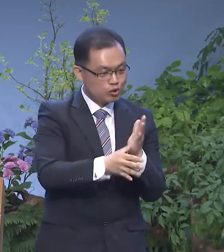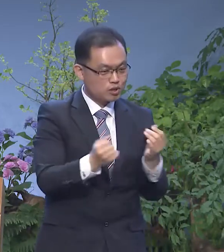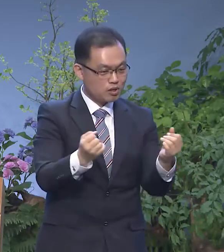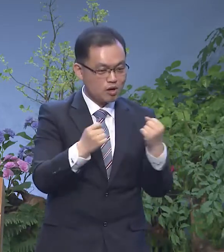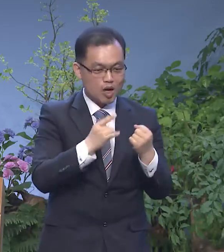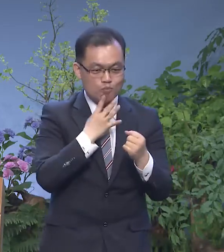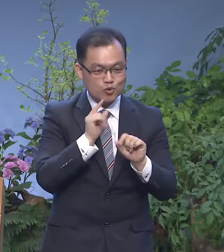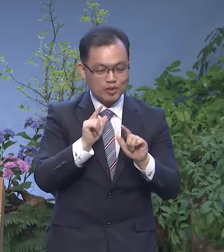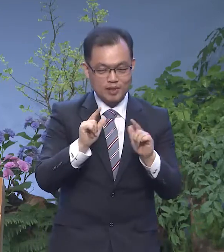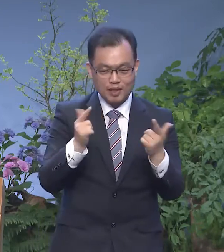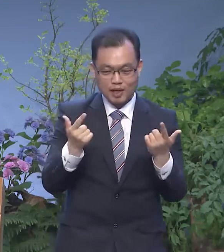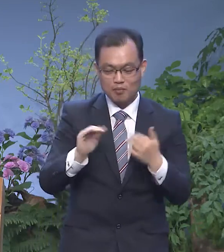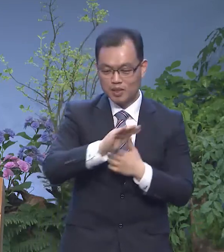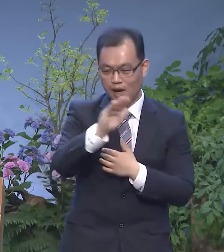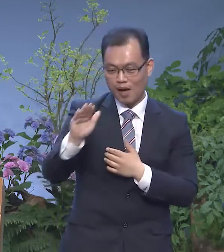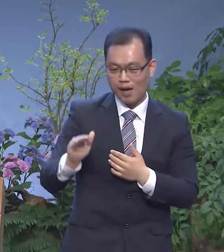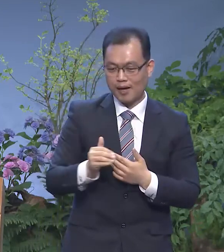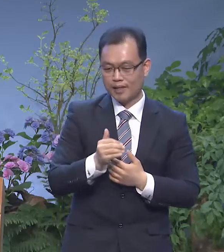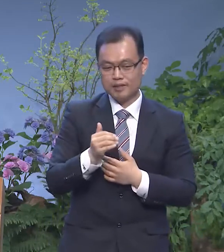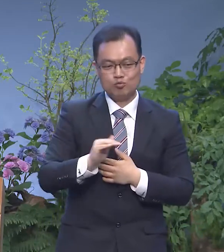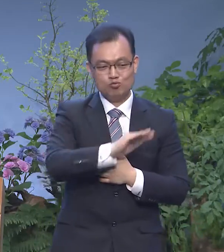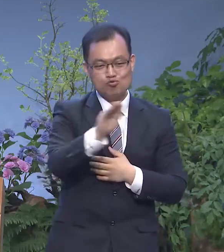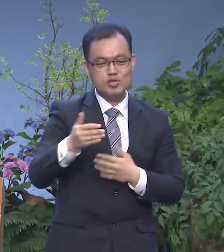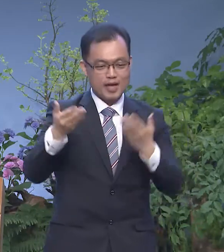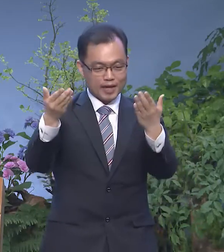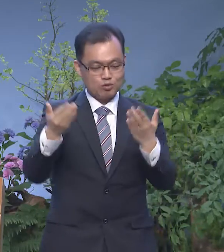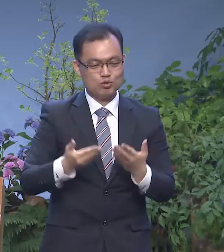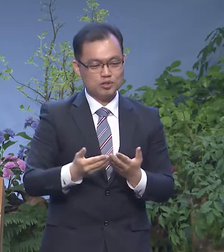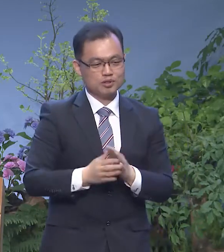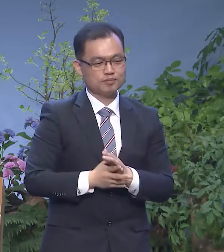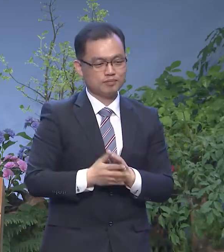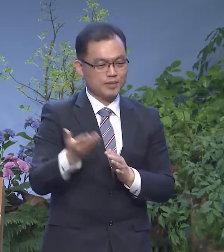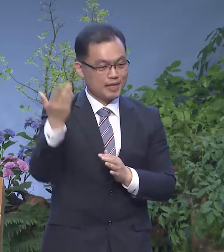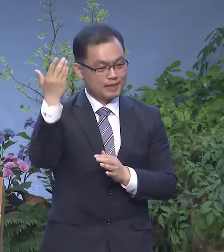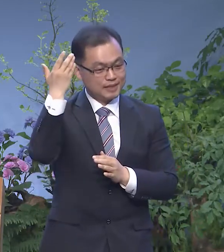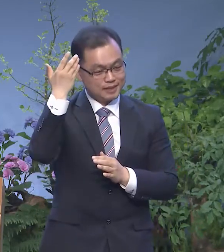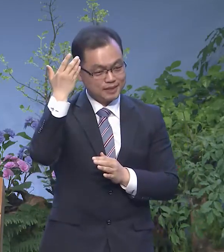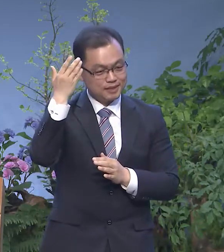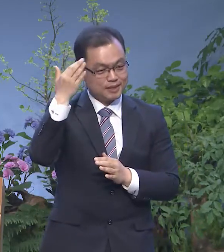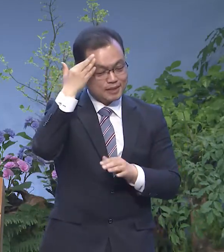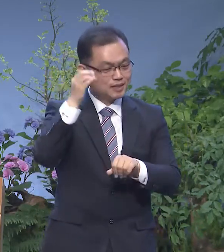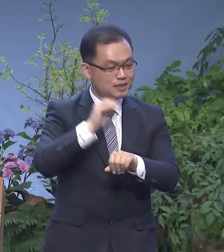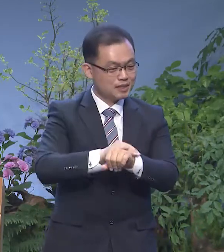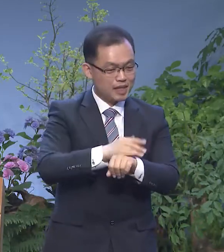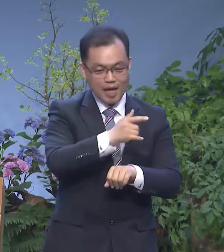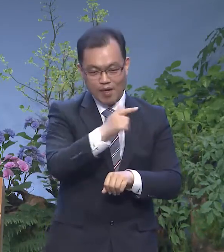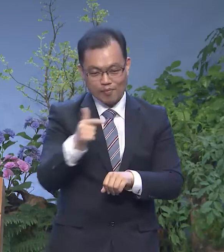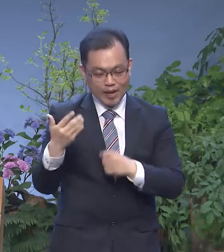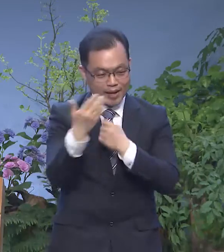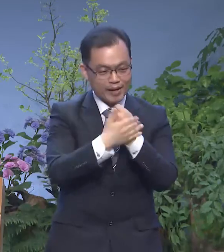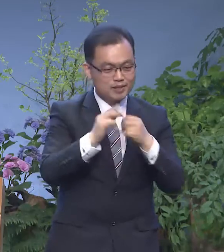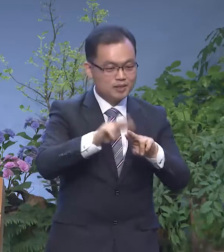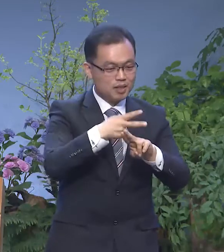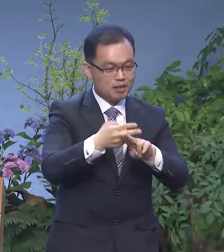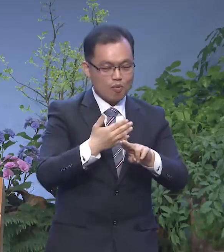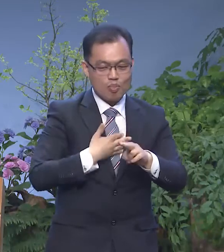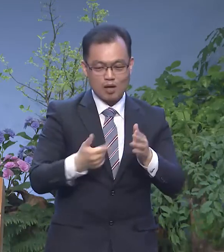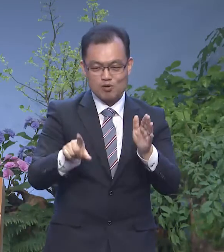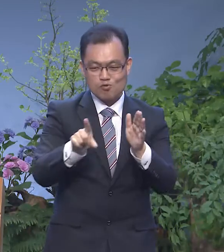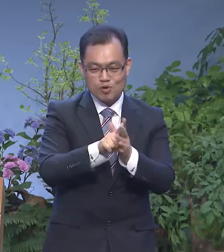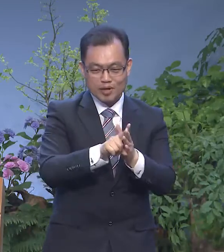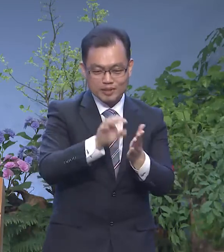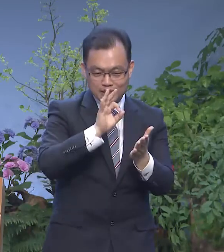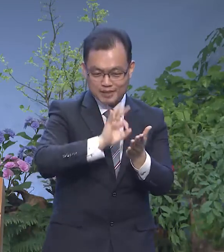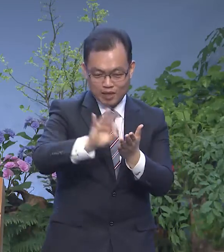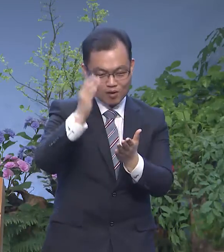하나님께서 우리에게 주신 지혜 하나님께서 우리에게 주신 다양한 은사들을 나를 위해서 사용하는 것이